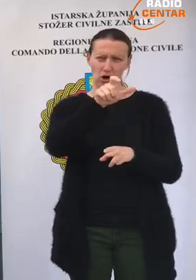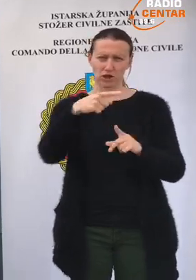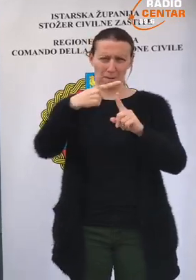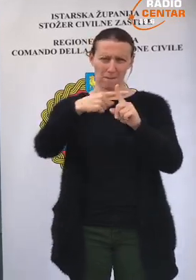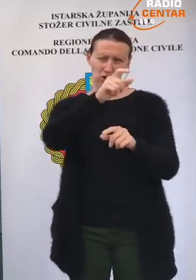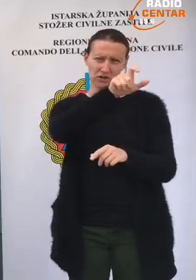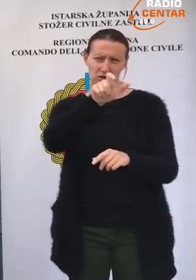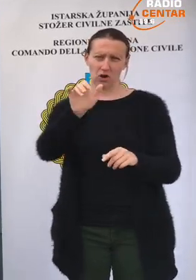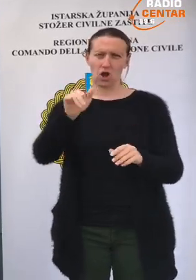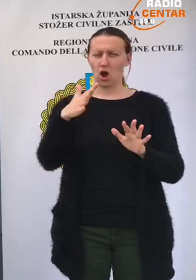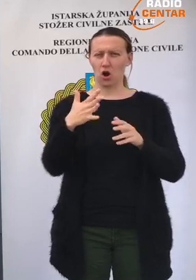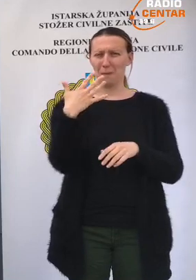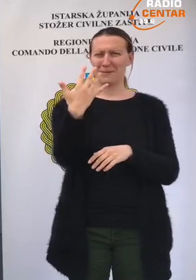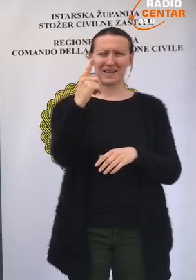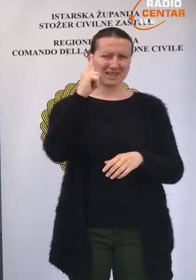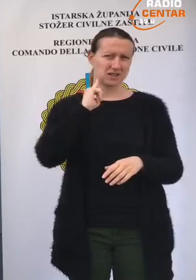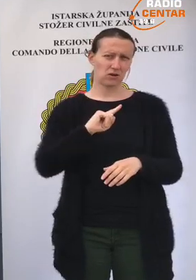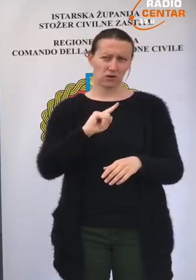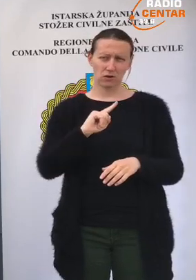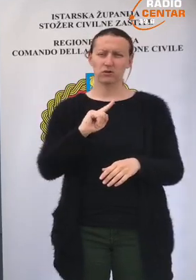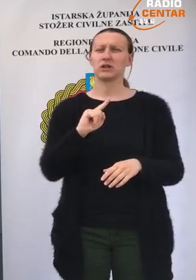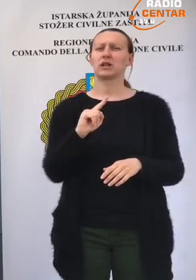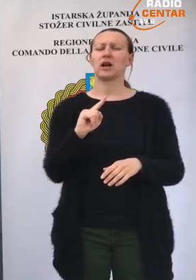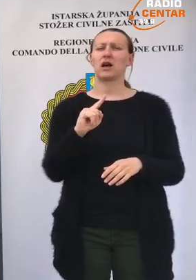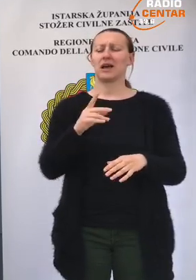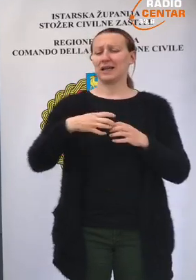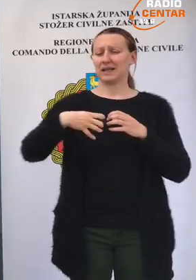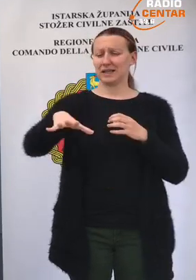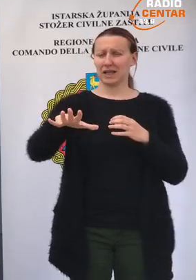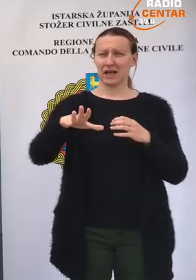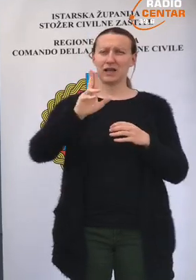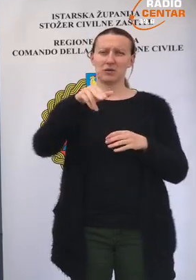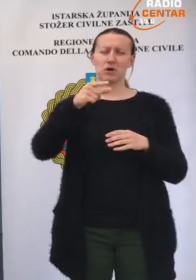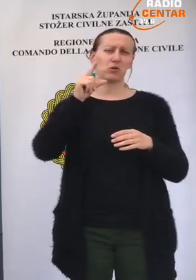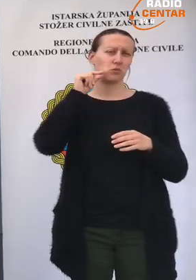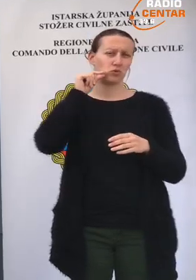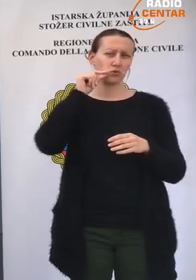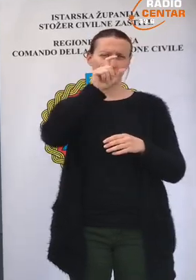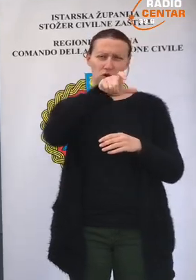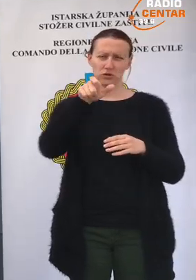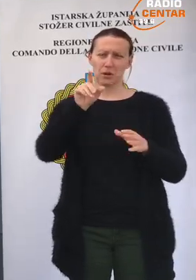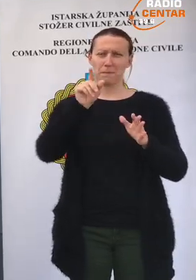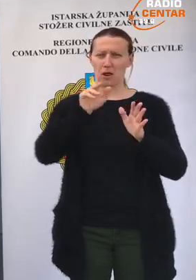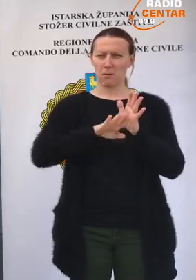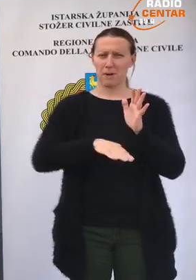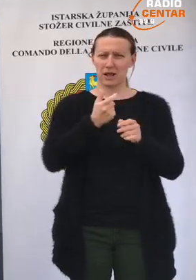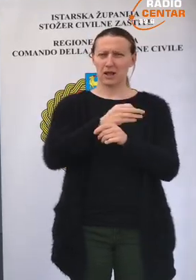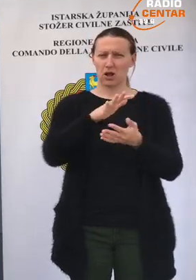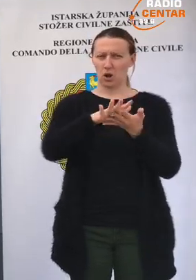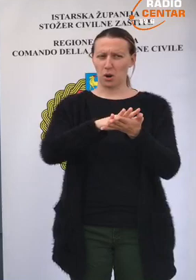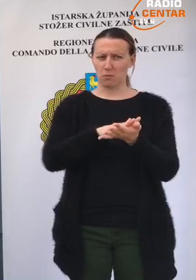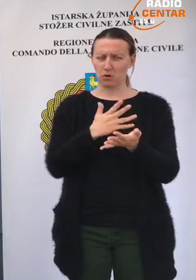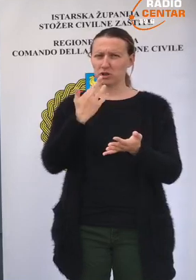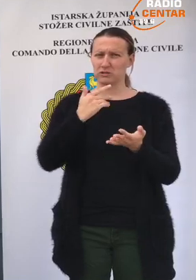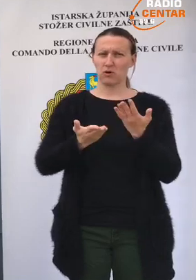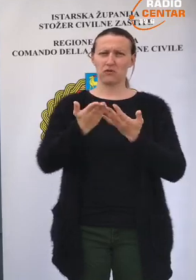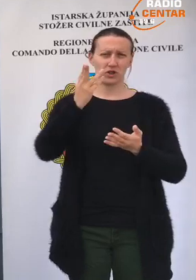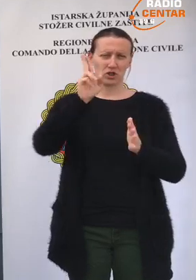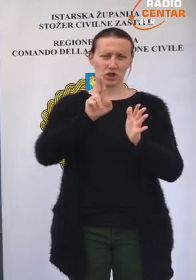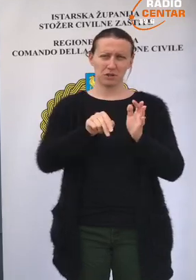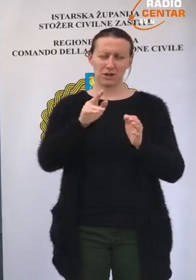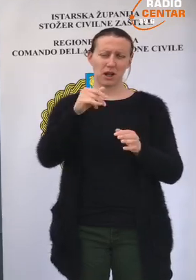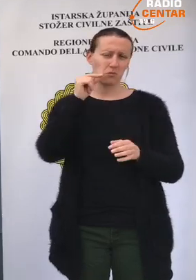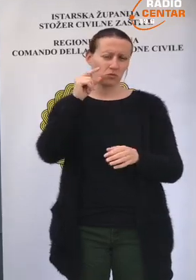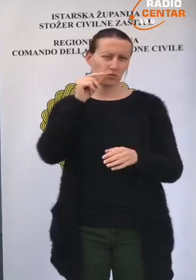odnosno pozitivnih osoba je oko 50 godina i dalje preladava muški spol, malo manje nego na početku epidemije, gdje smo više